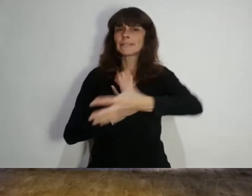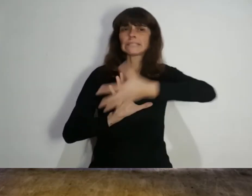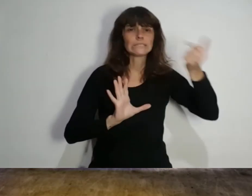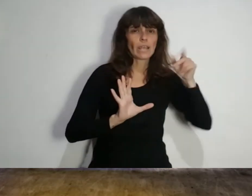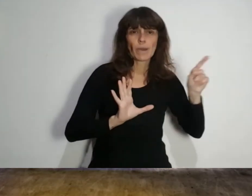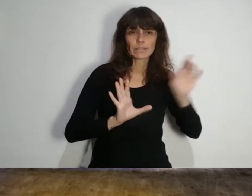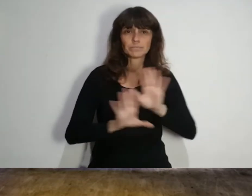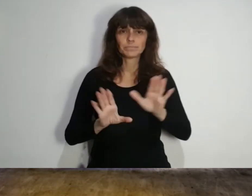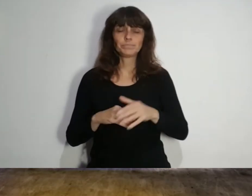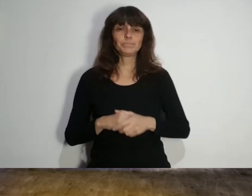para delivery.